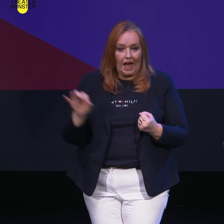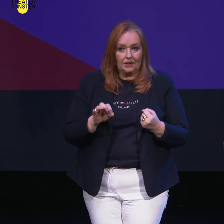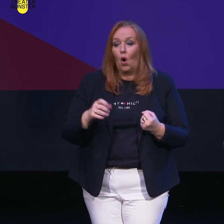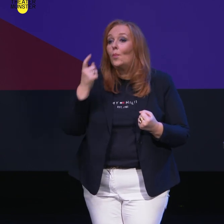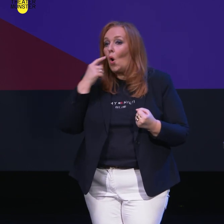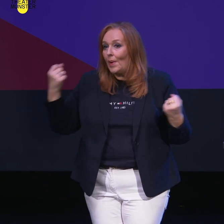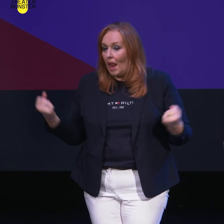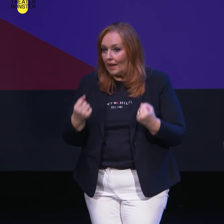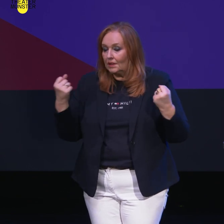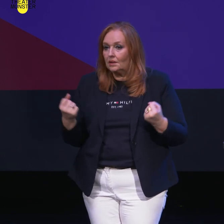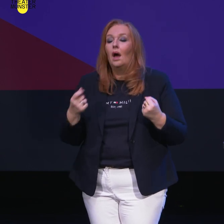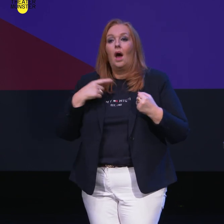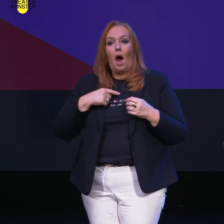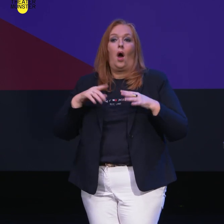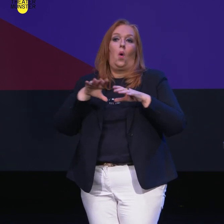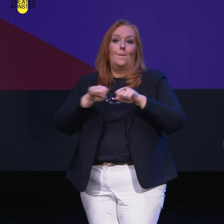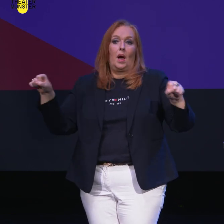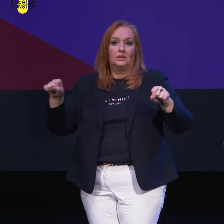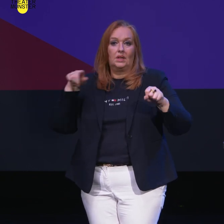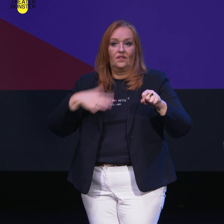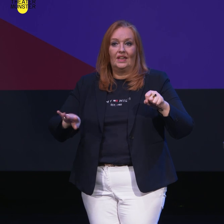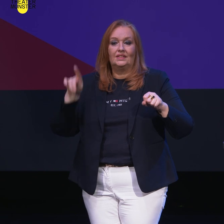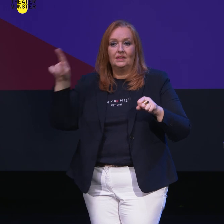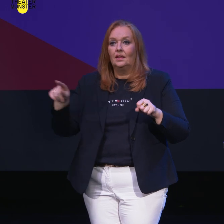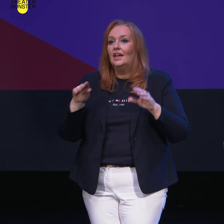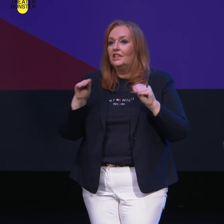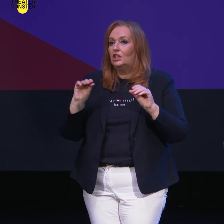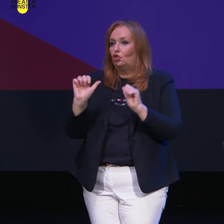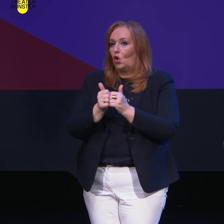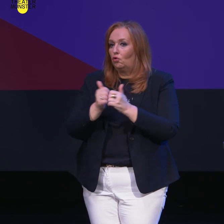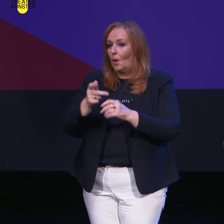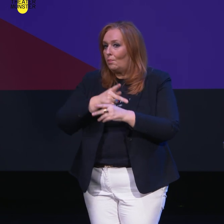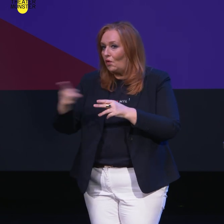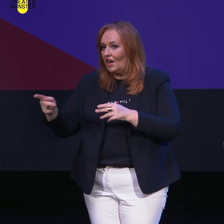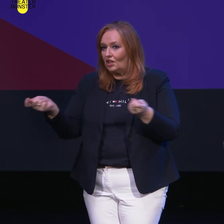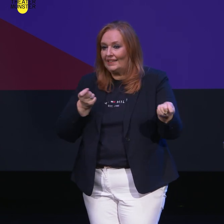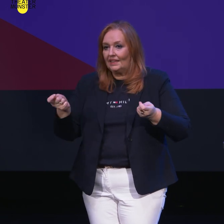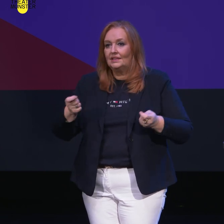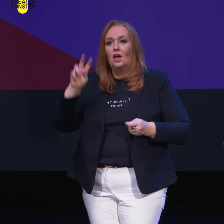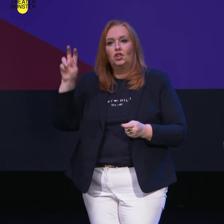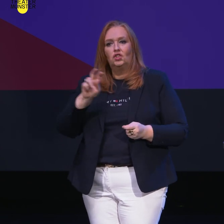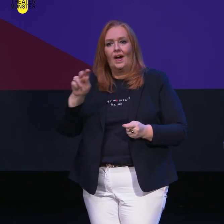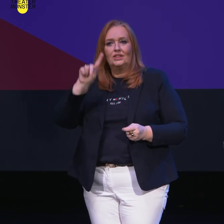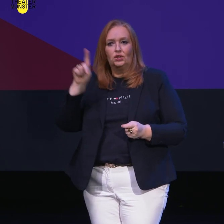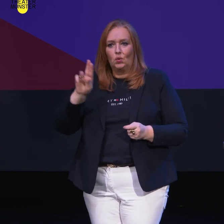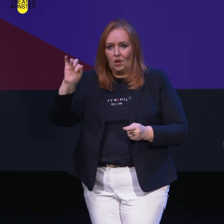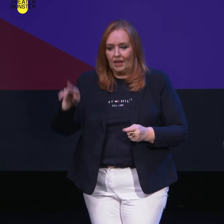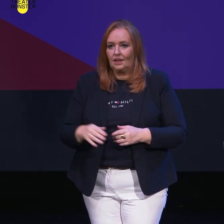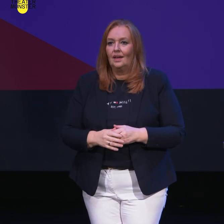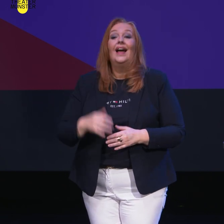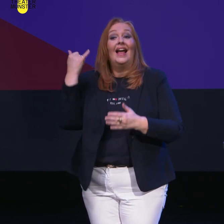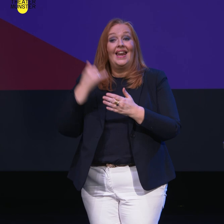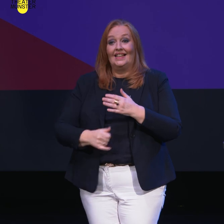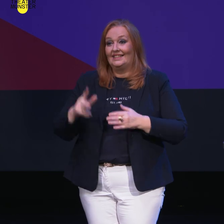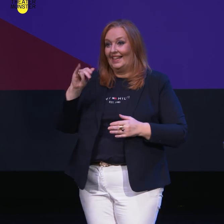ebenso ihr Masters abgeschlossen hat, in ihrem Fall in Teaching and Coaching Professional Dancers in Zürich. Und als letztes Kielin